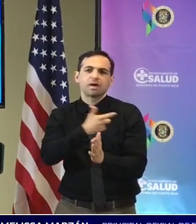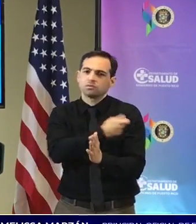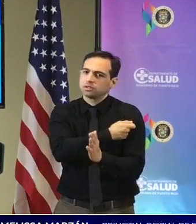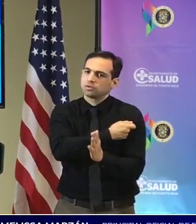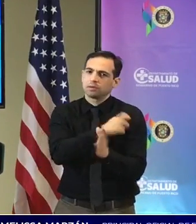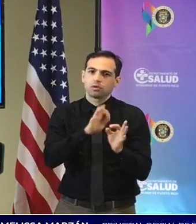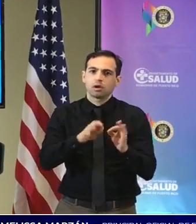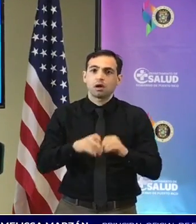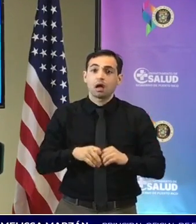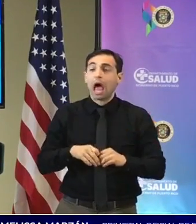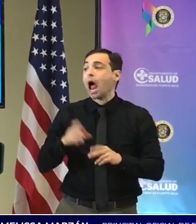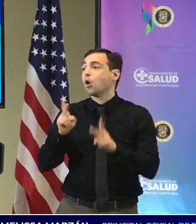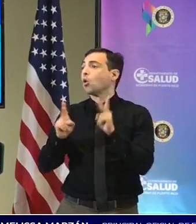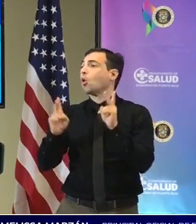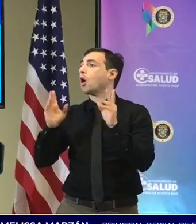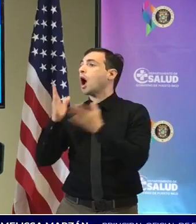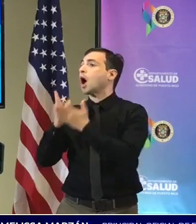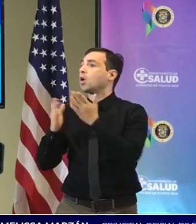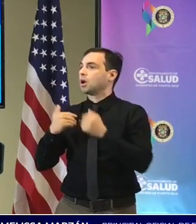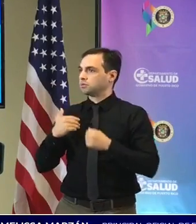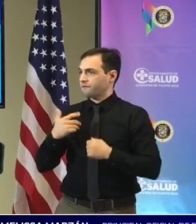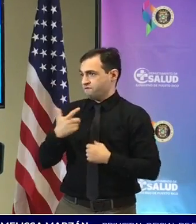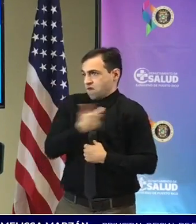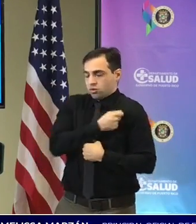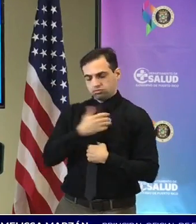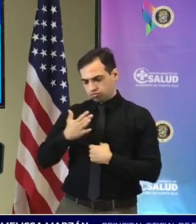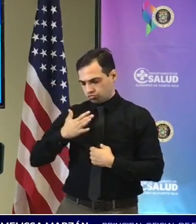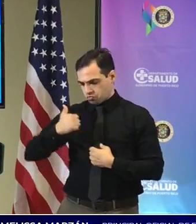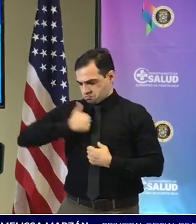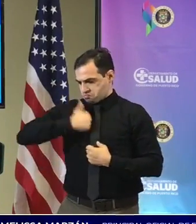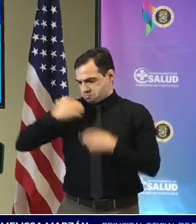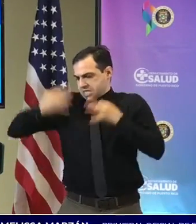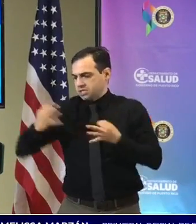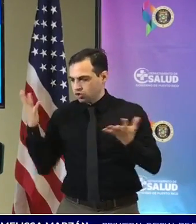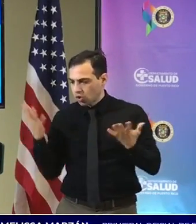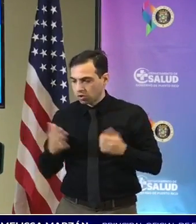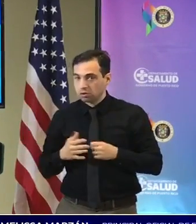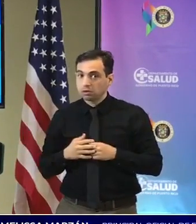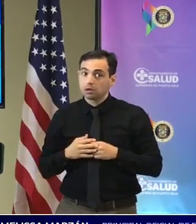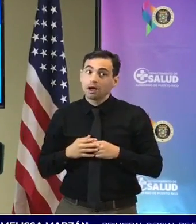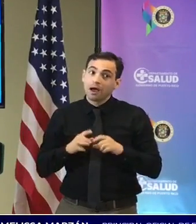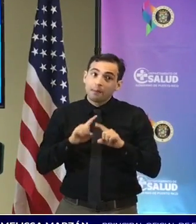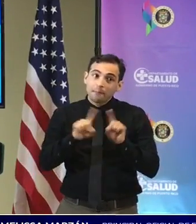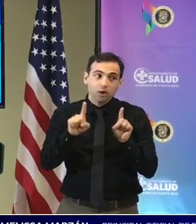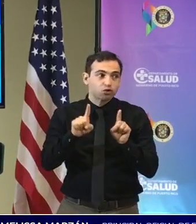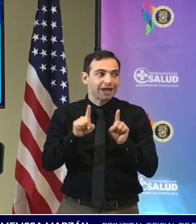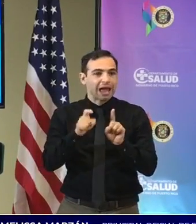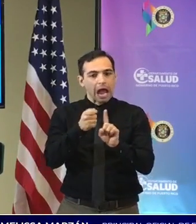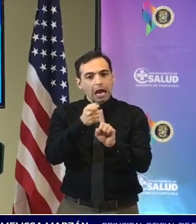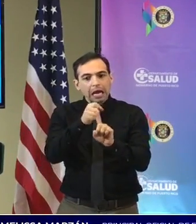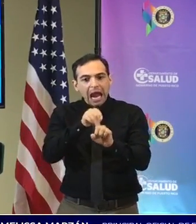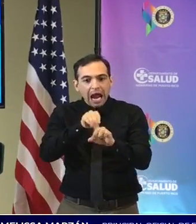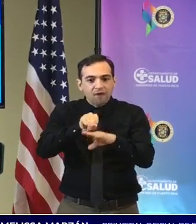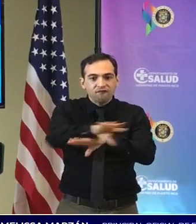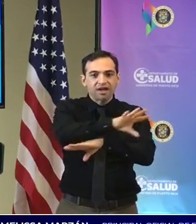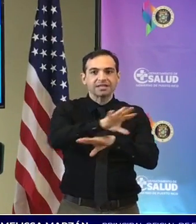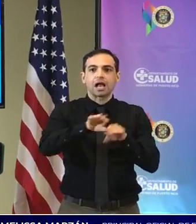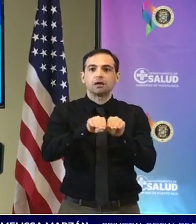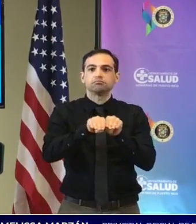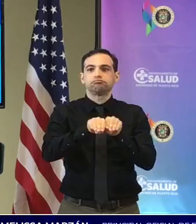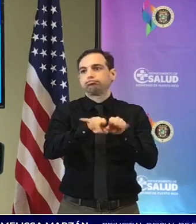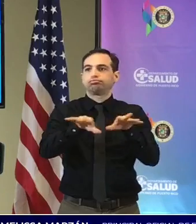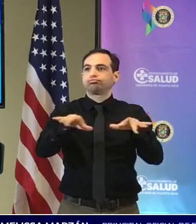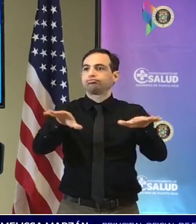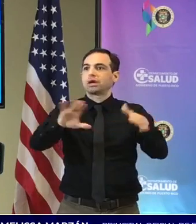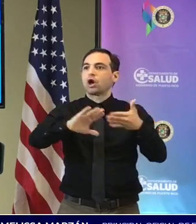personas dicen ah la vacunación es asunto mío sí pero usted impacta la transmisión comunitaria cada una de las acciones que